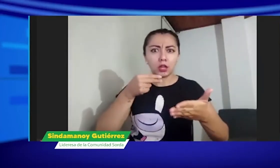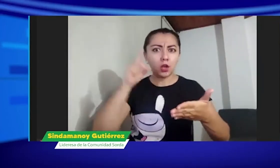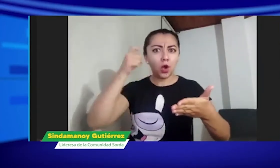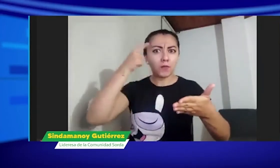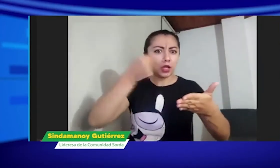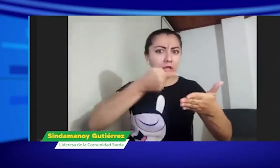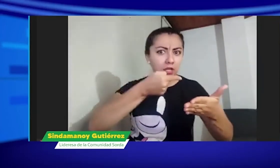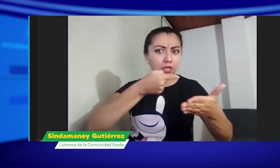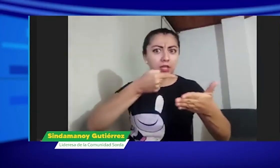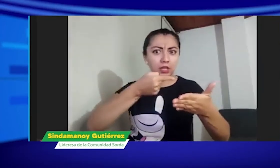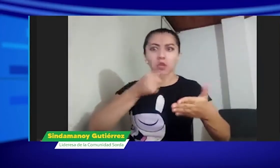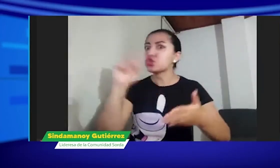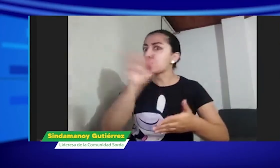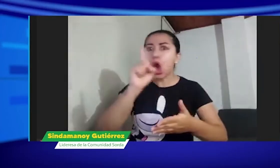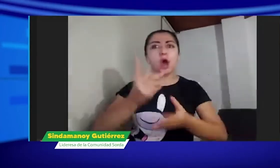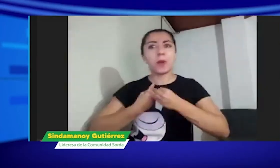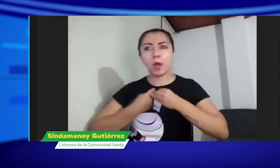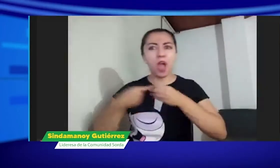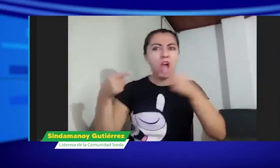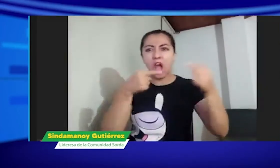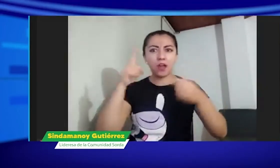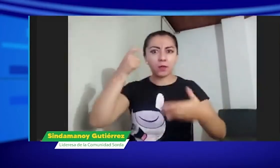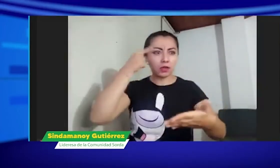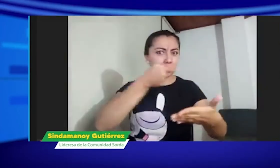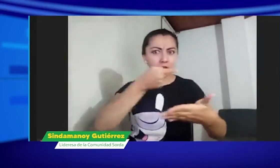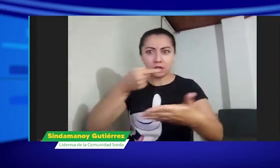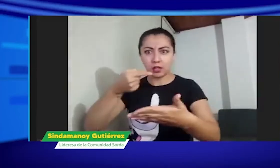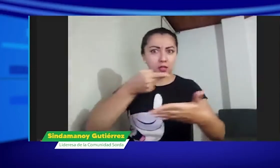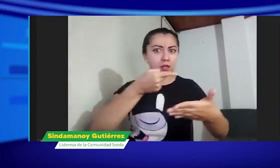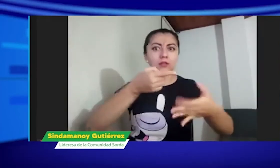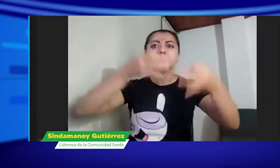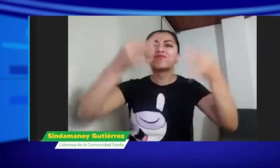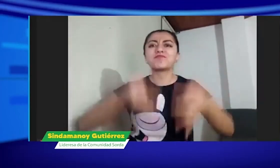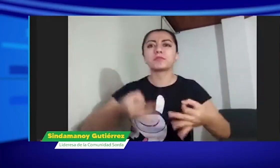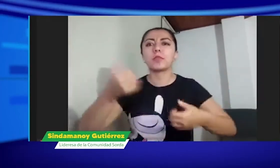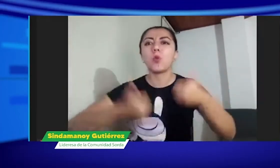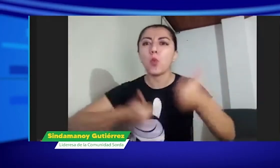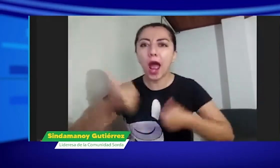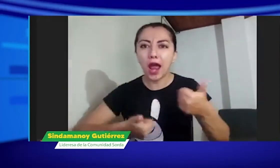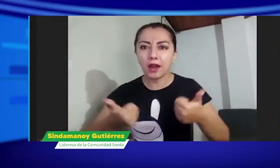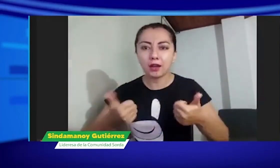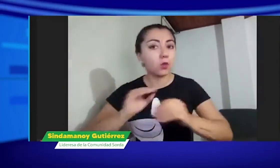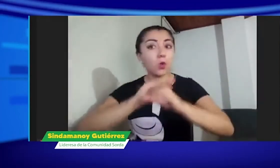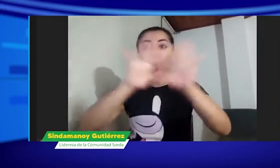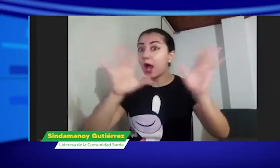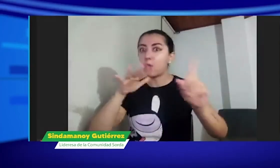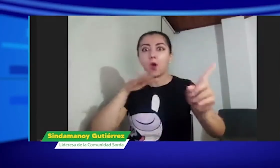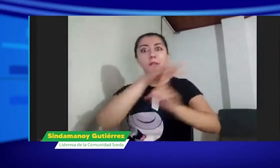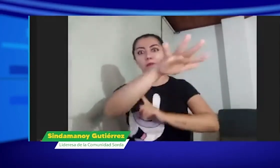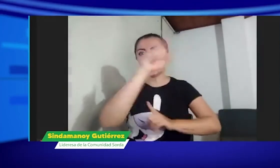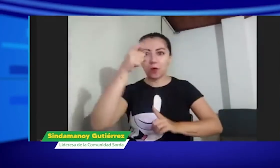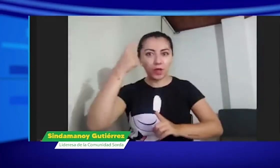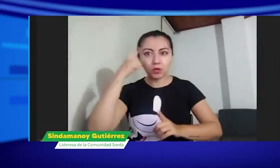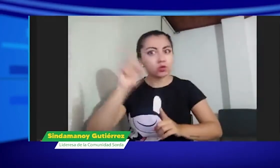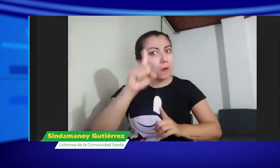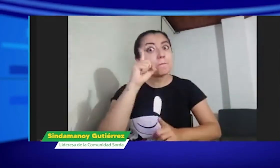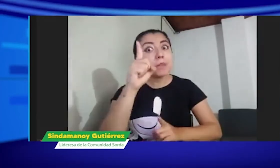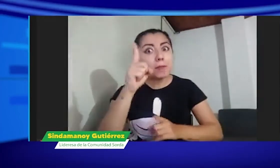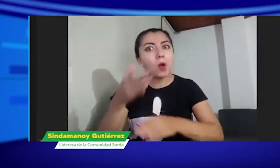separados porque si nosotros estamos con diferentes opiniones que sucede el gobierno va a ver